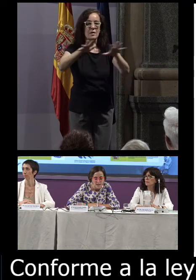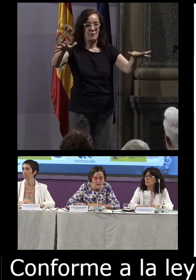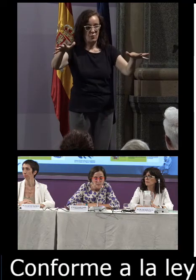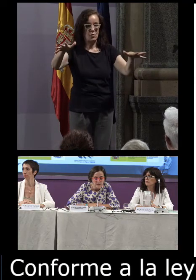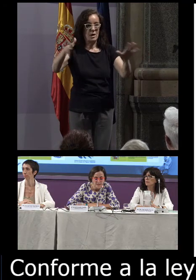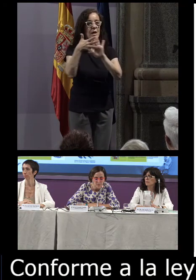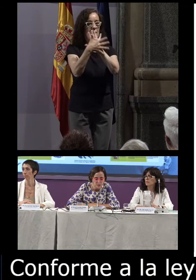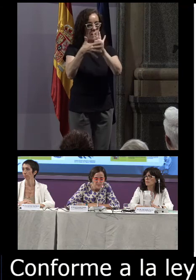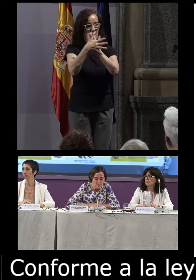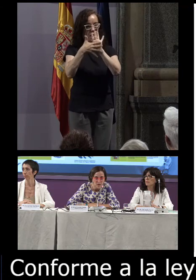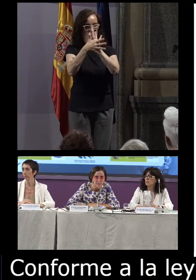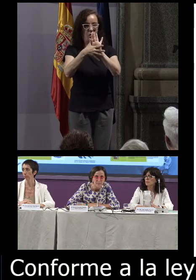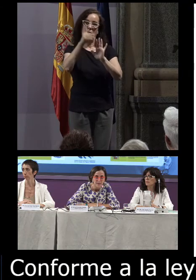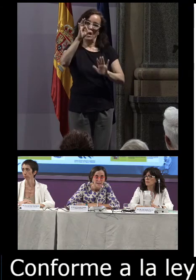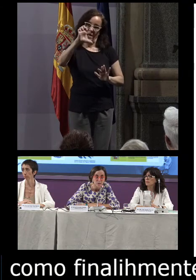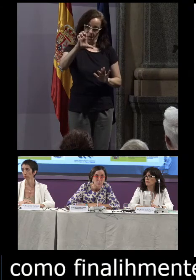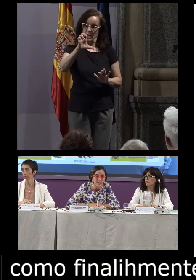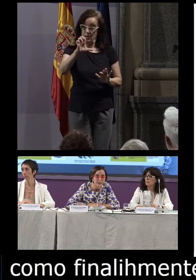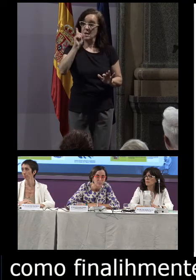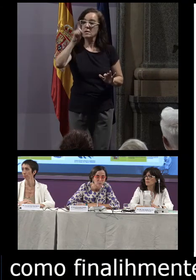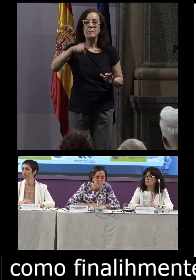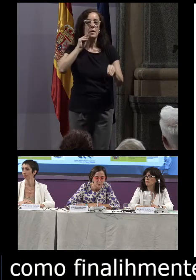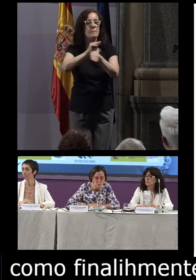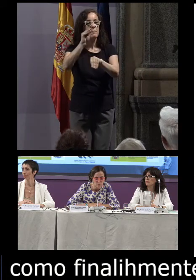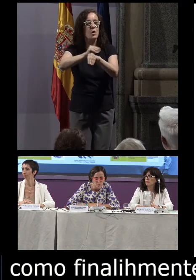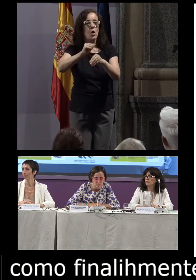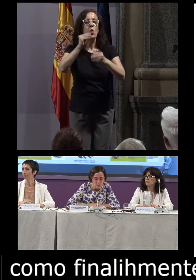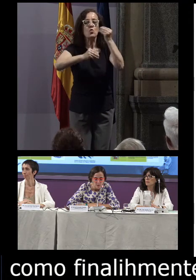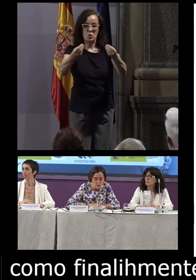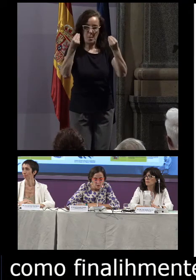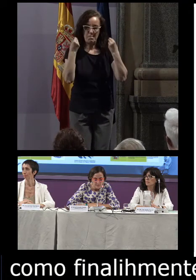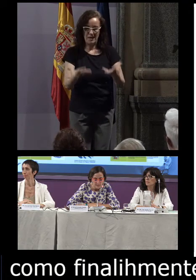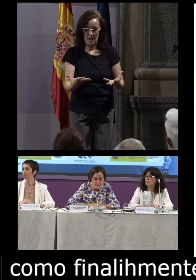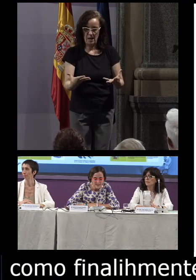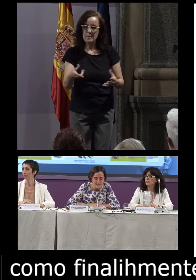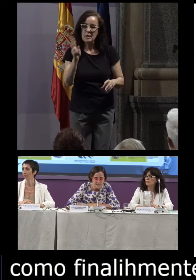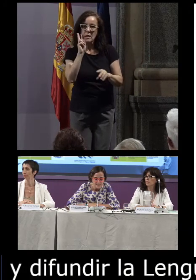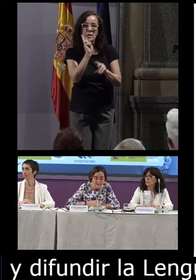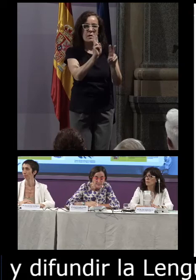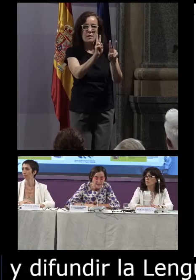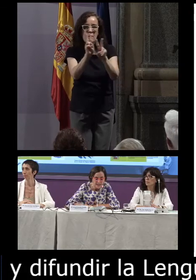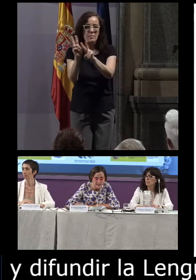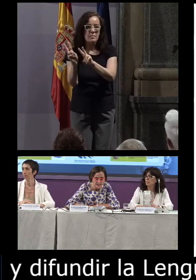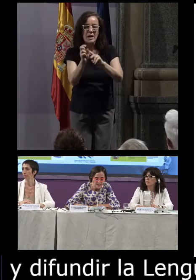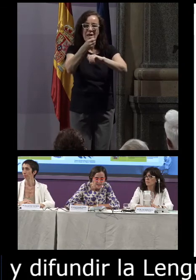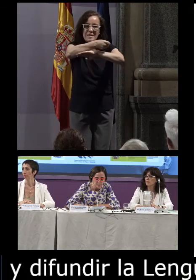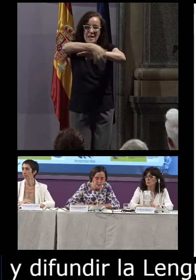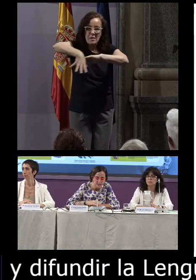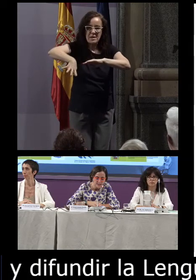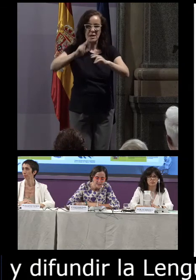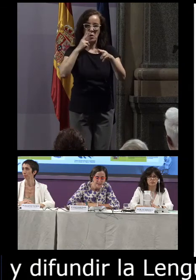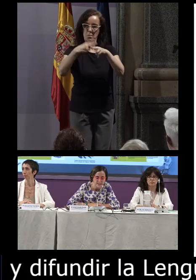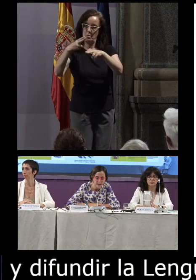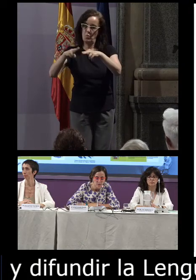la lengua de signos española, así como velar por su buen uso y observar la transversalidad en las